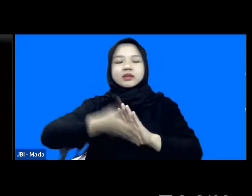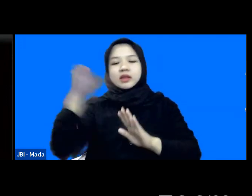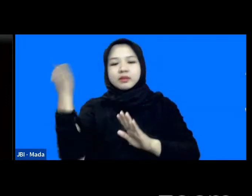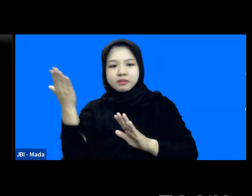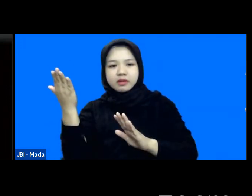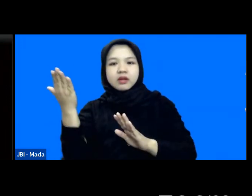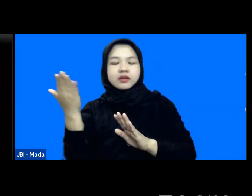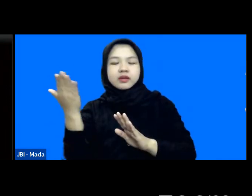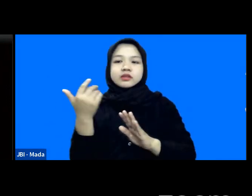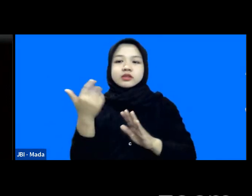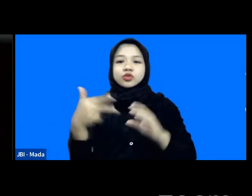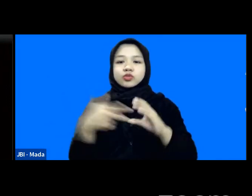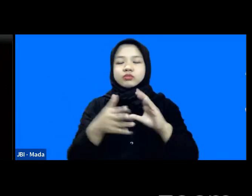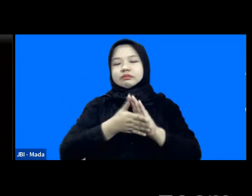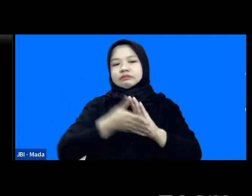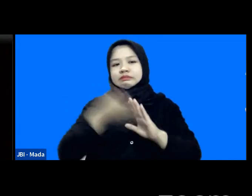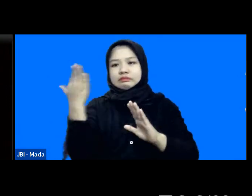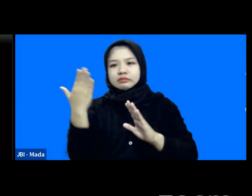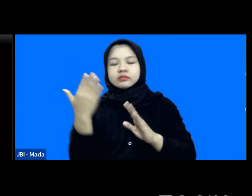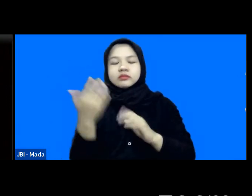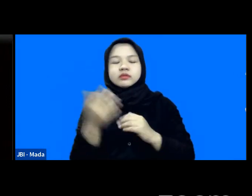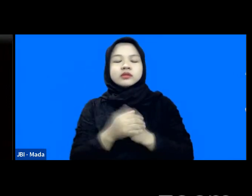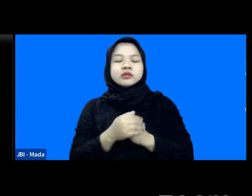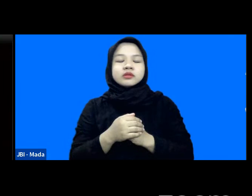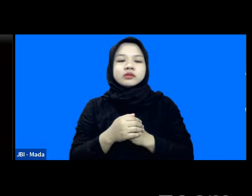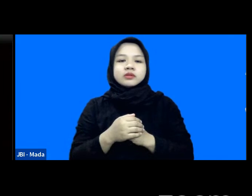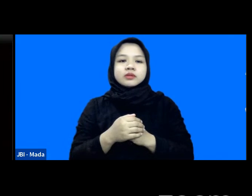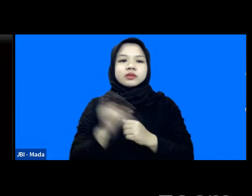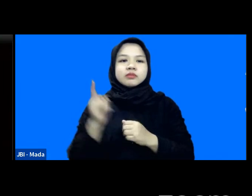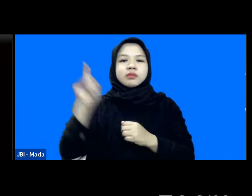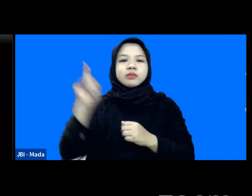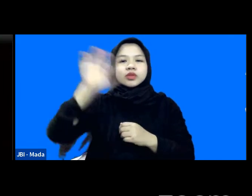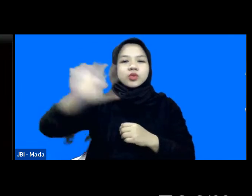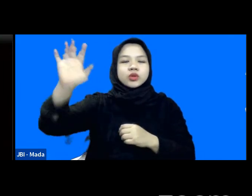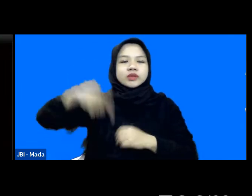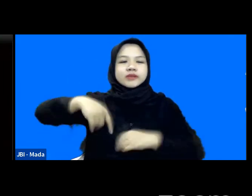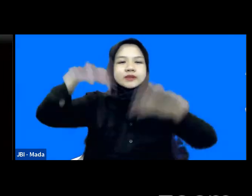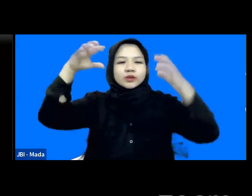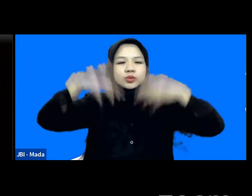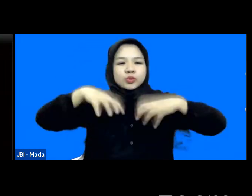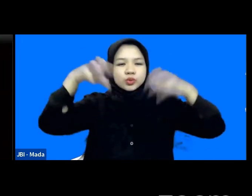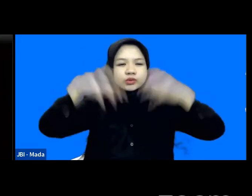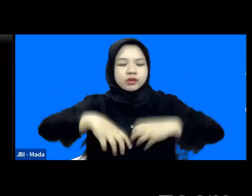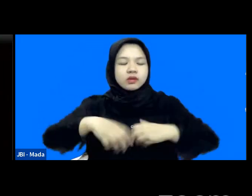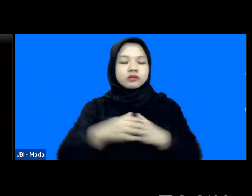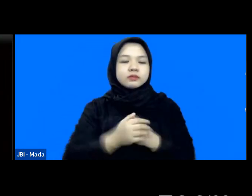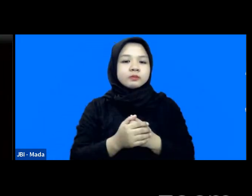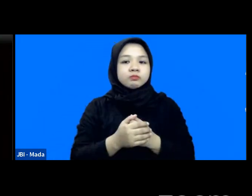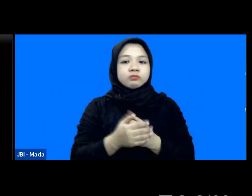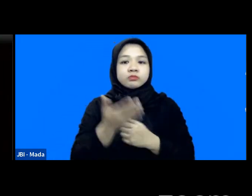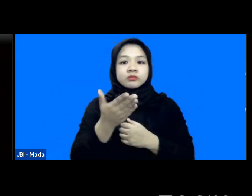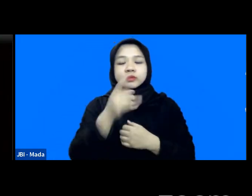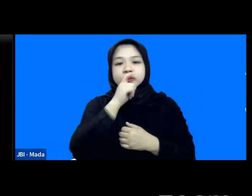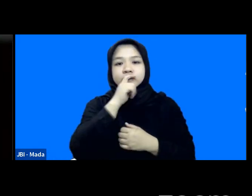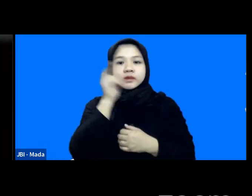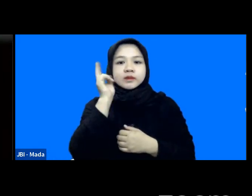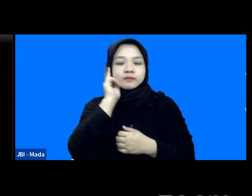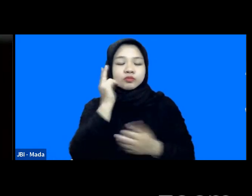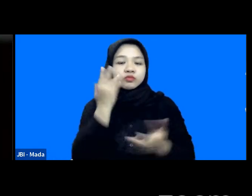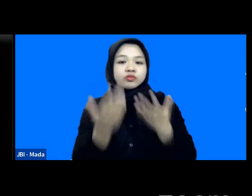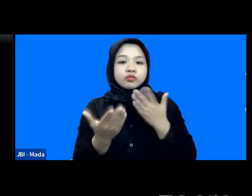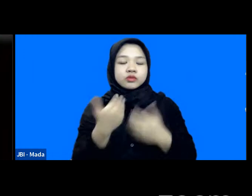ruangan zoom ini karena cuaca sedang hujan teras juga di luar silahkan Bapak Ibu mungkin apakah